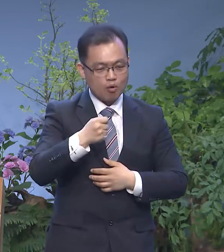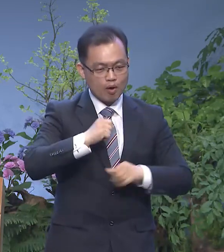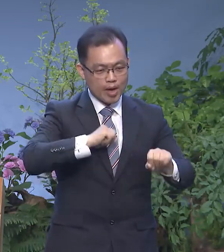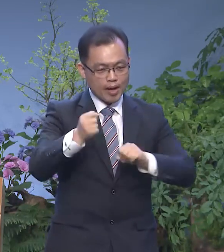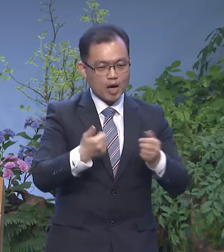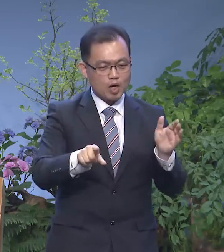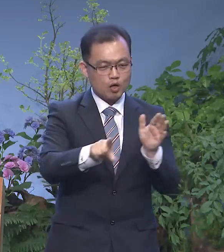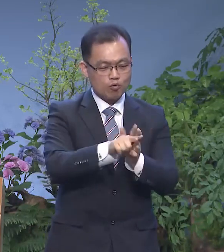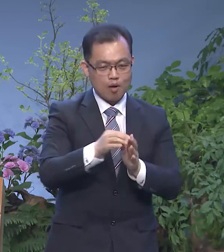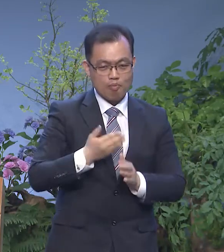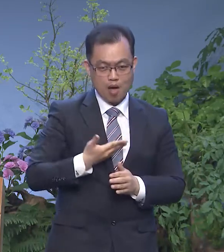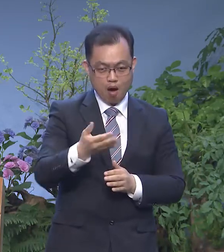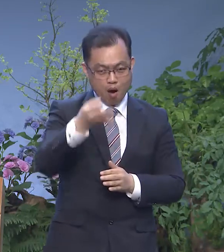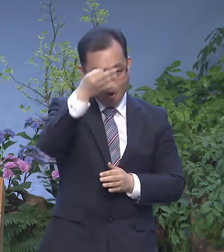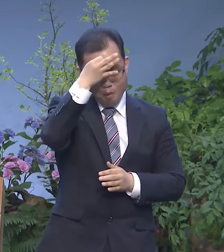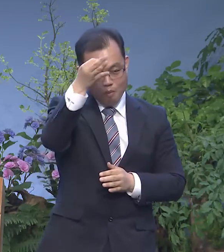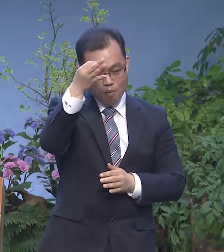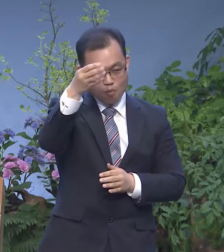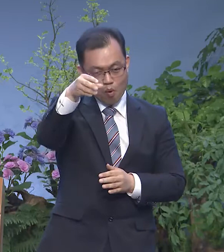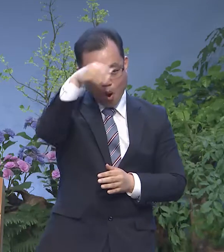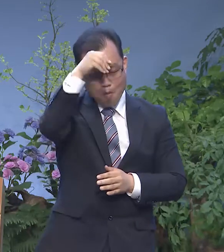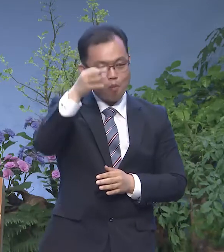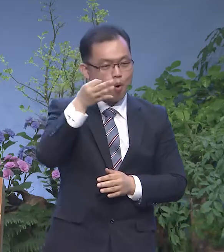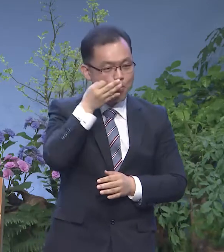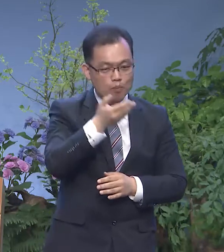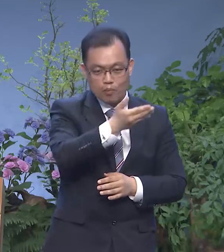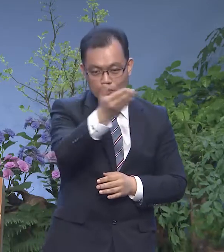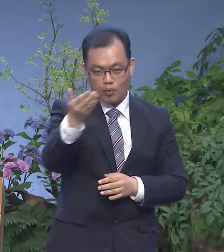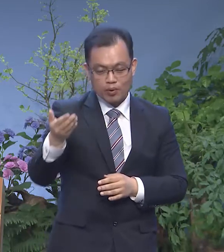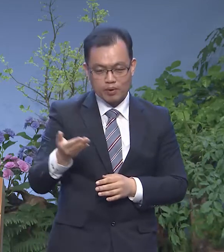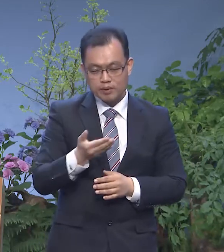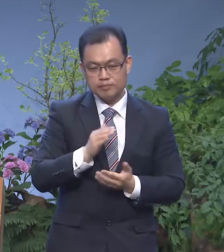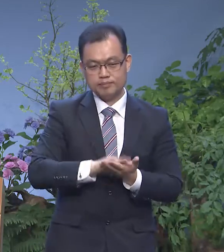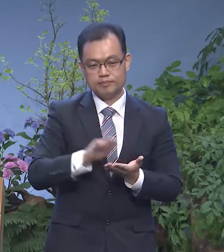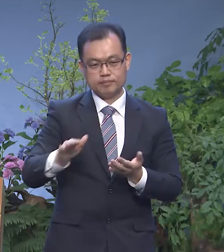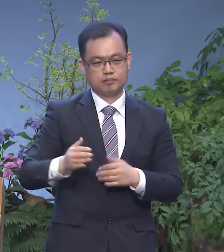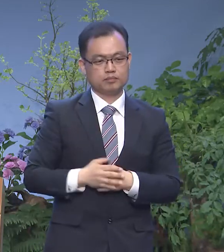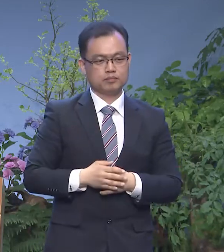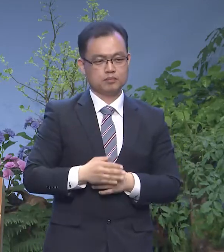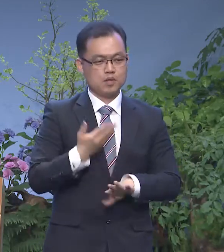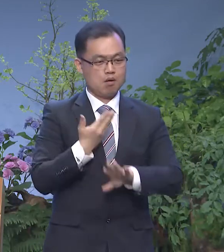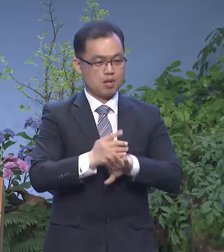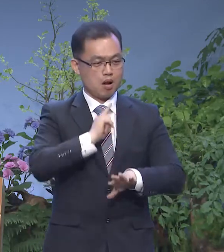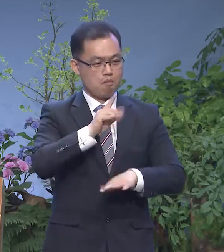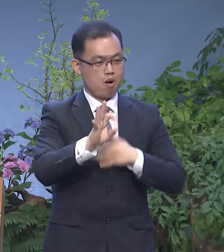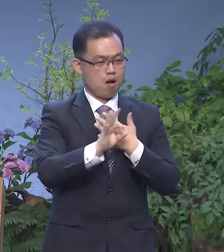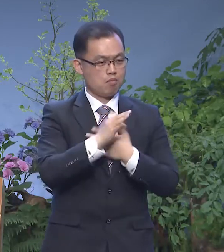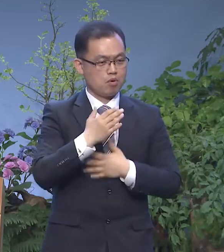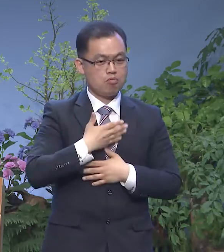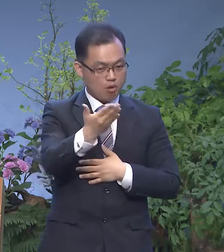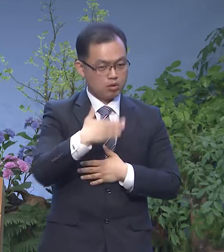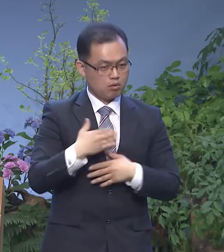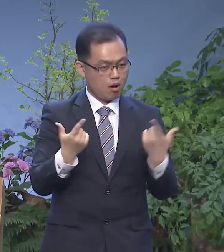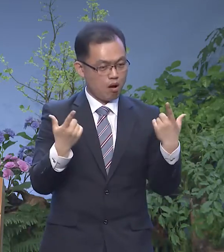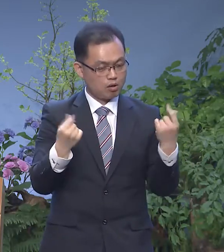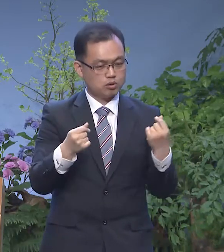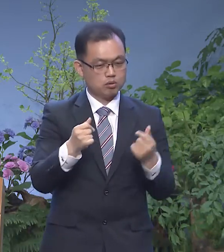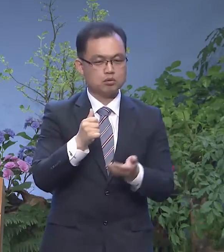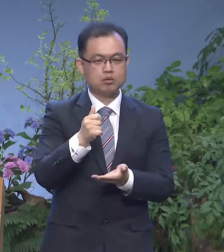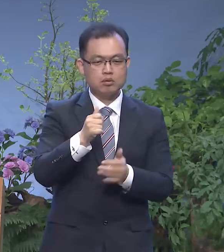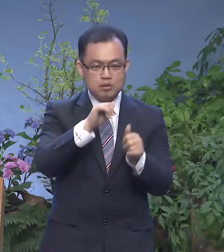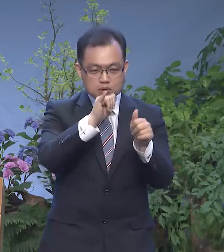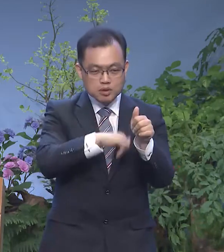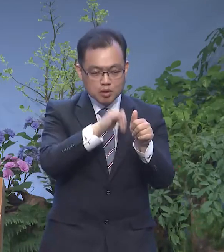보였노라라고 말씀하고 있는 것입니다 다른 말로 하면 너희들도 예수님처럼 나처럼 이렇게 숨기며